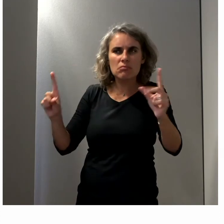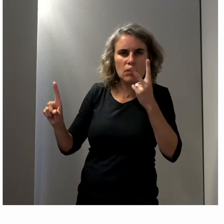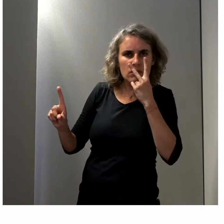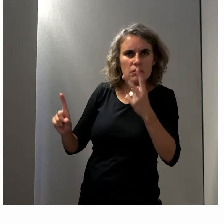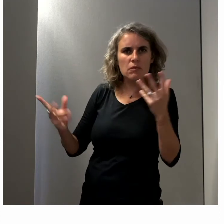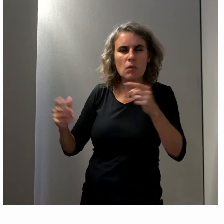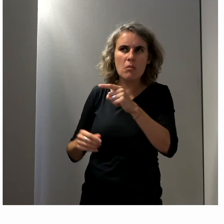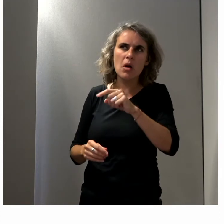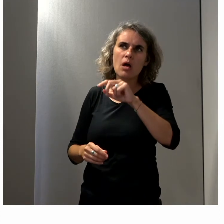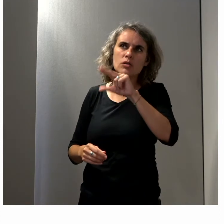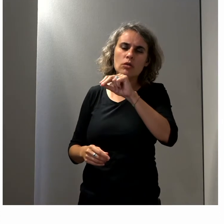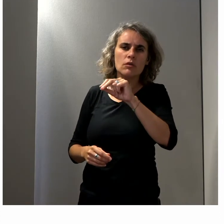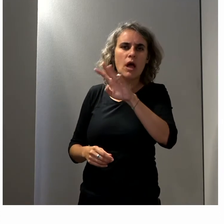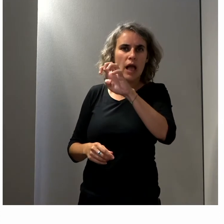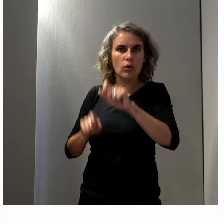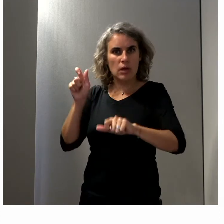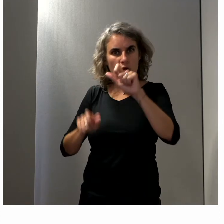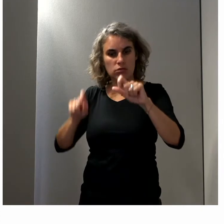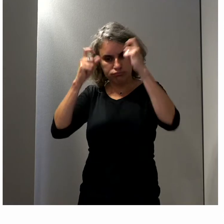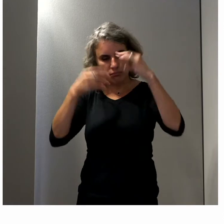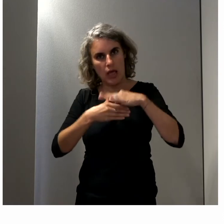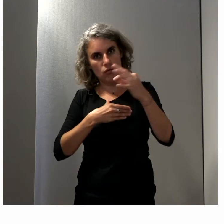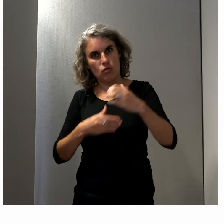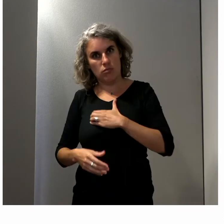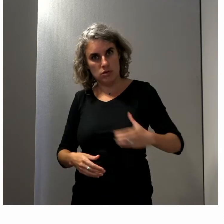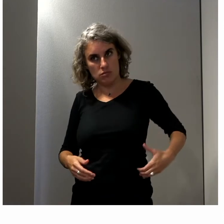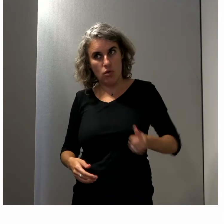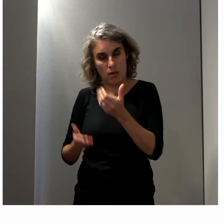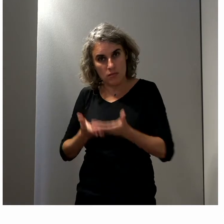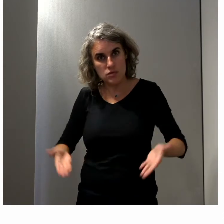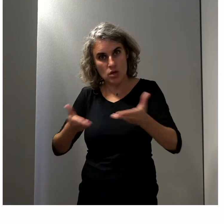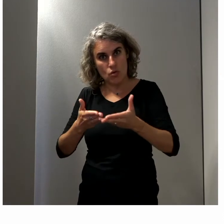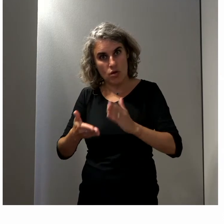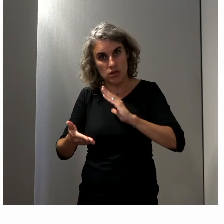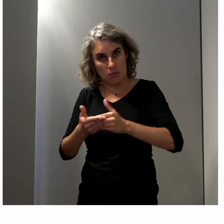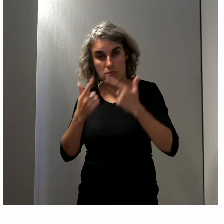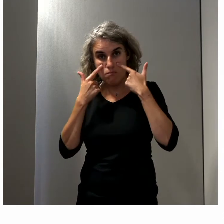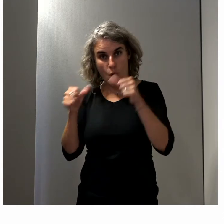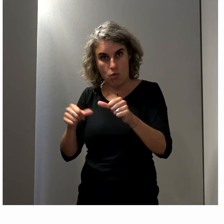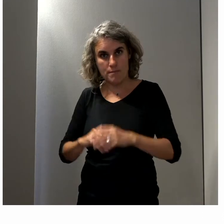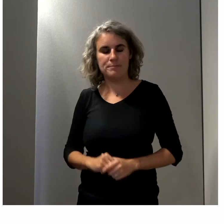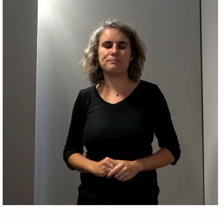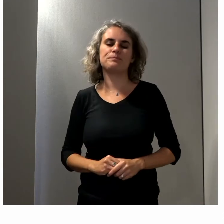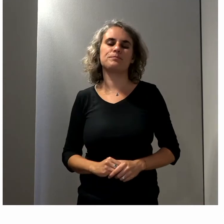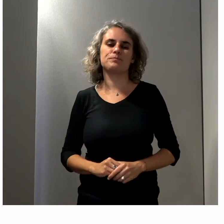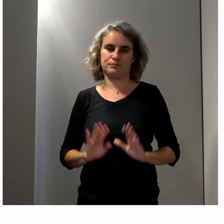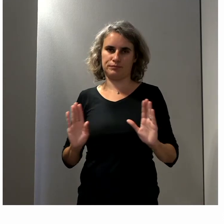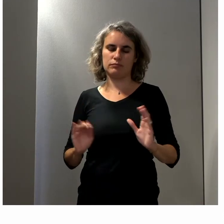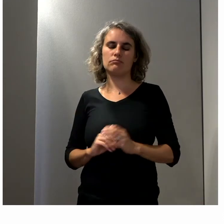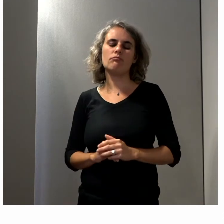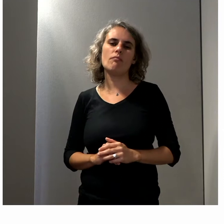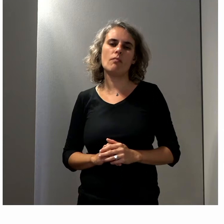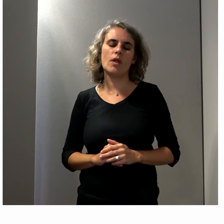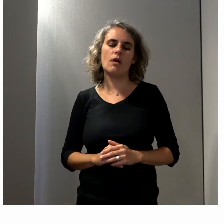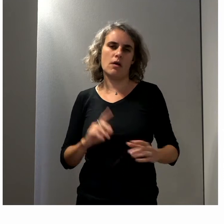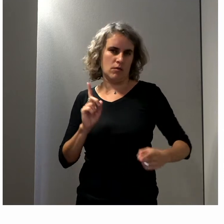trentaine, une quarantaine d'élus municipaux en situation de handicap visible. Ce qu'il faut bien comprendre, c'est que